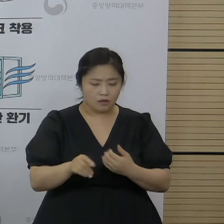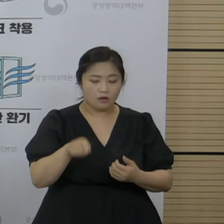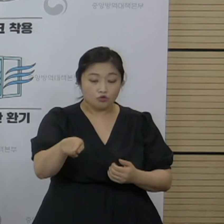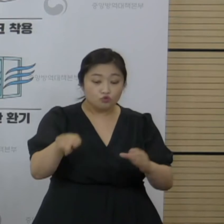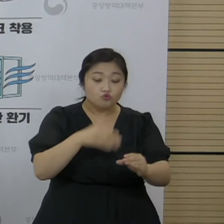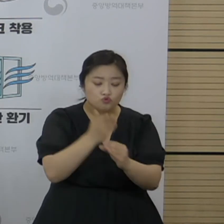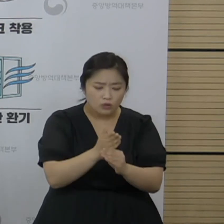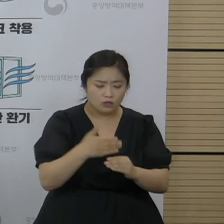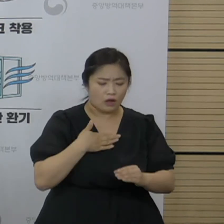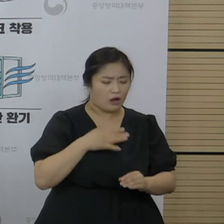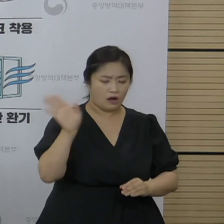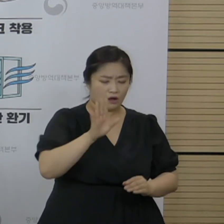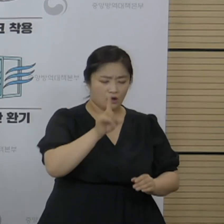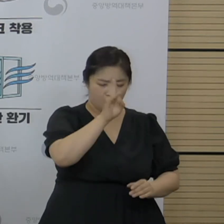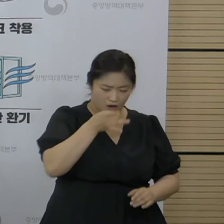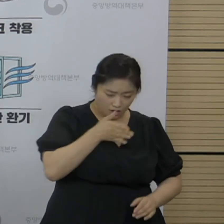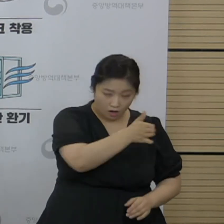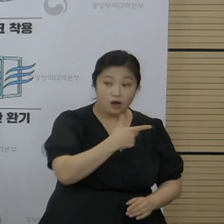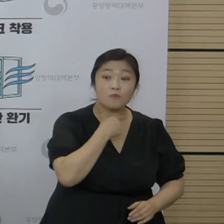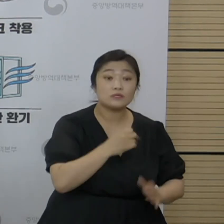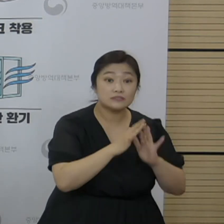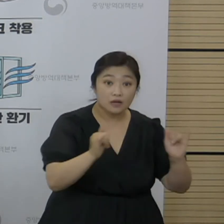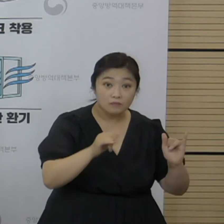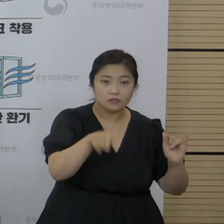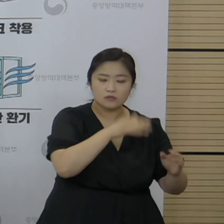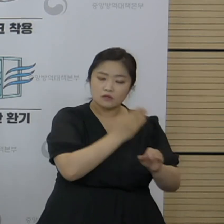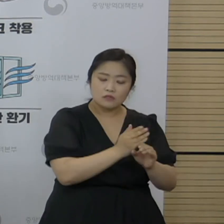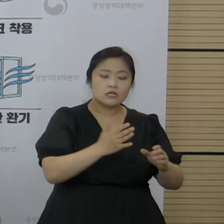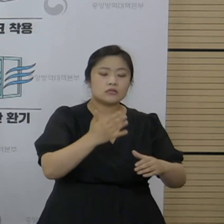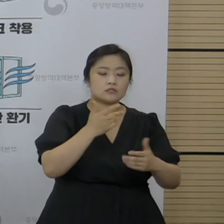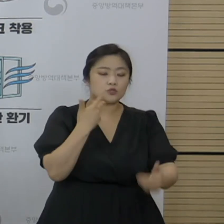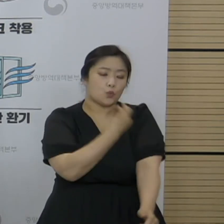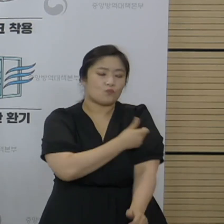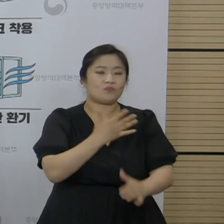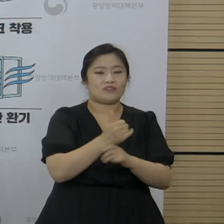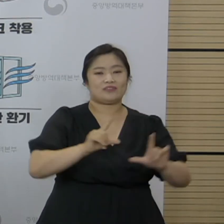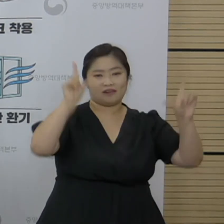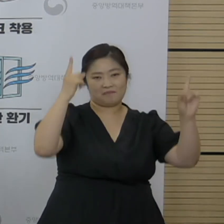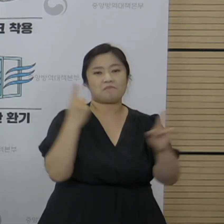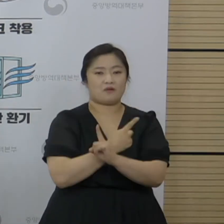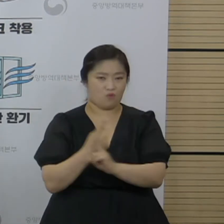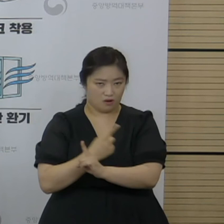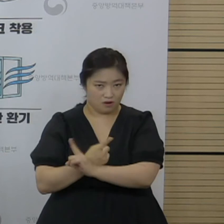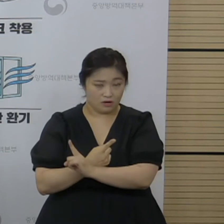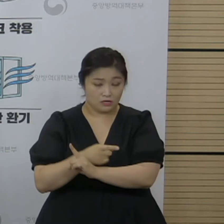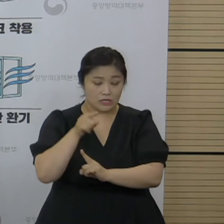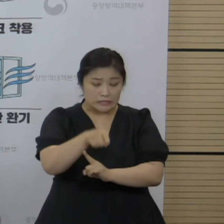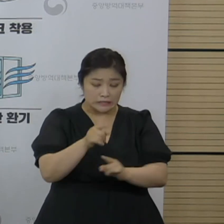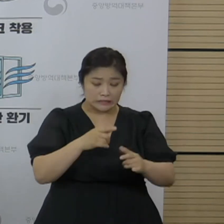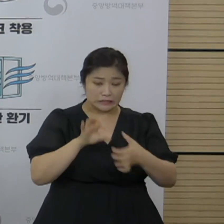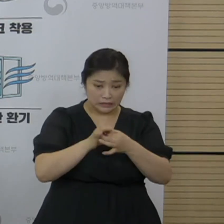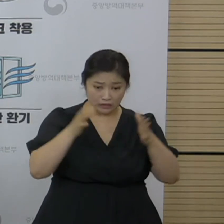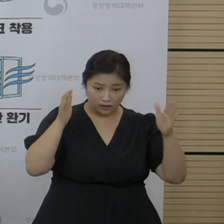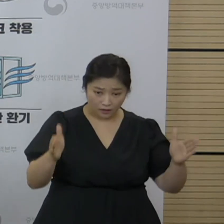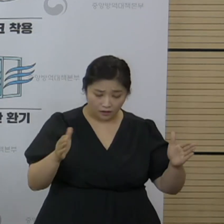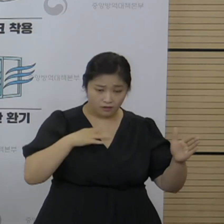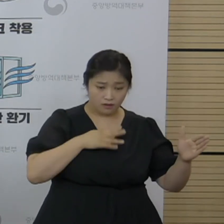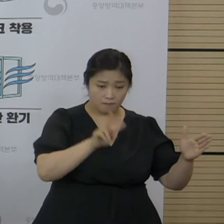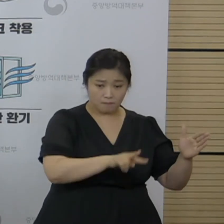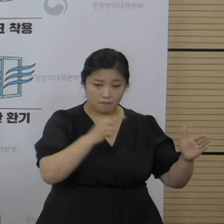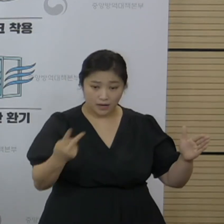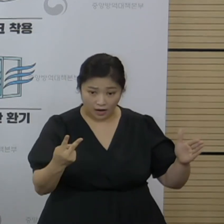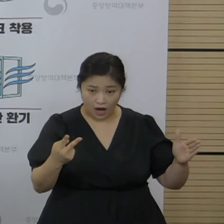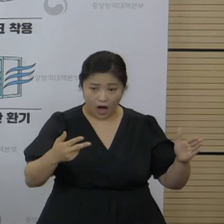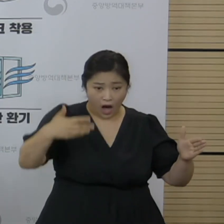원하는 경우에는 백신과 접종 일정을 변경하도록 하고 있고 그 해당 기간 내에 변경을